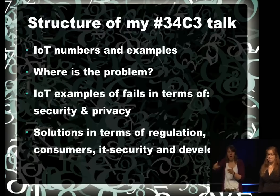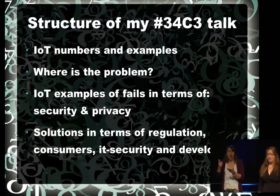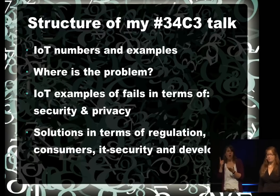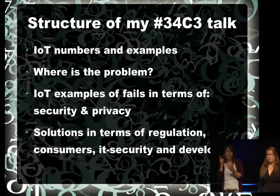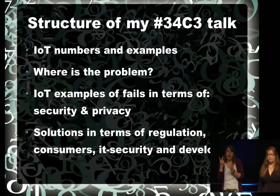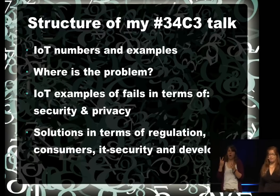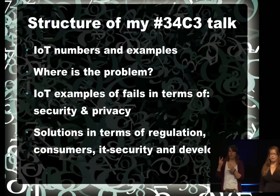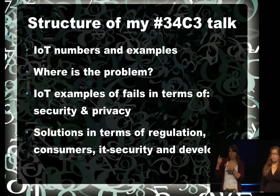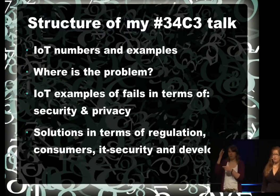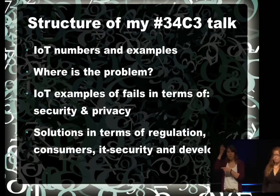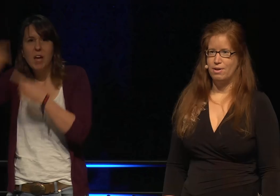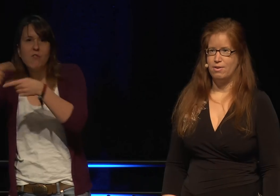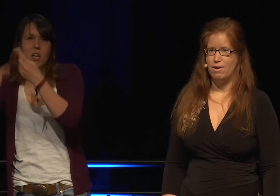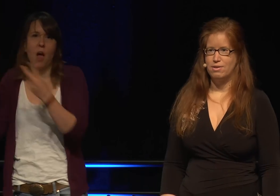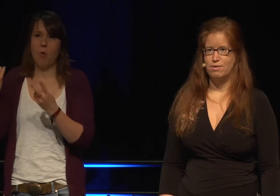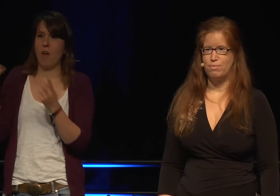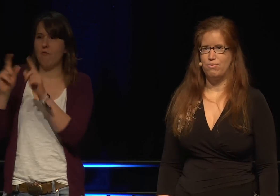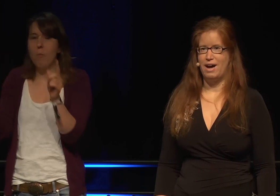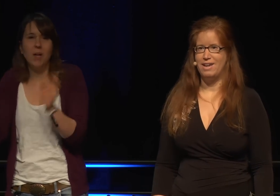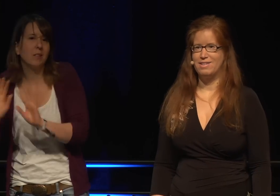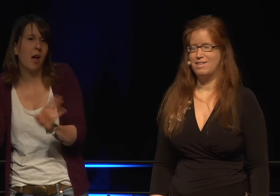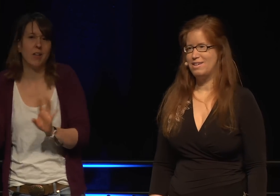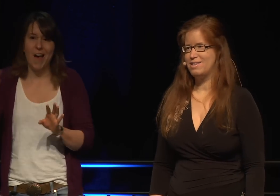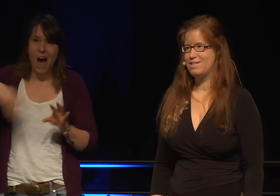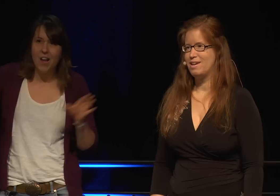also sowohl für Consumer als auch IT-Developers.